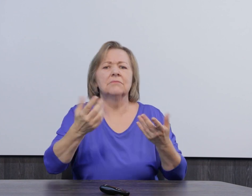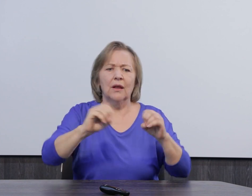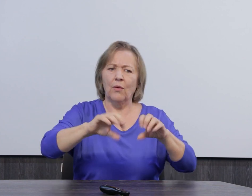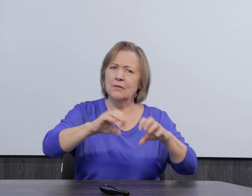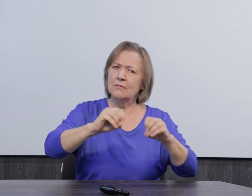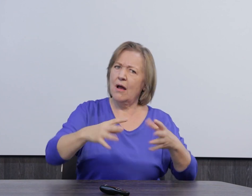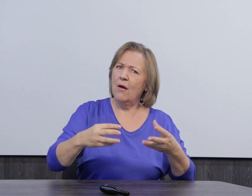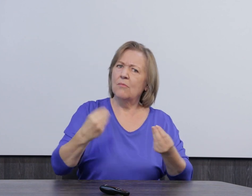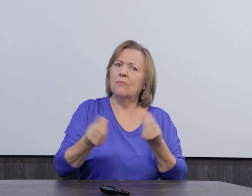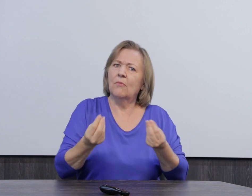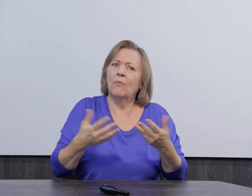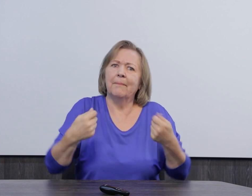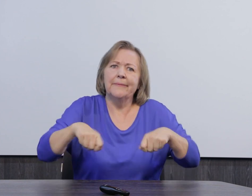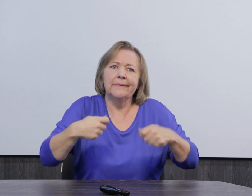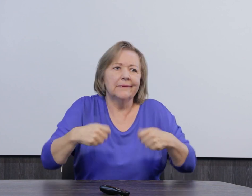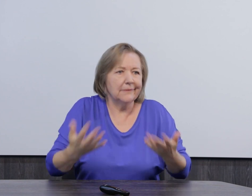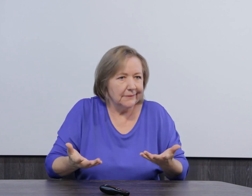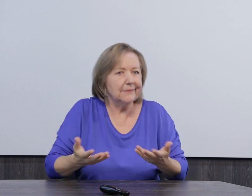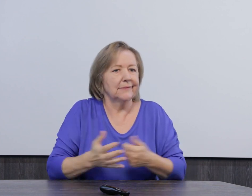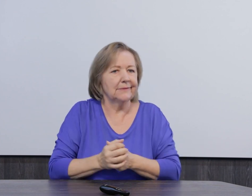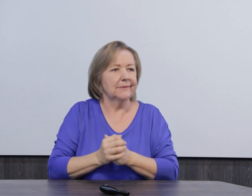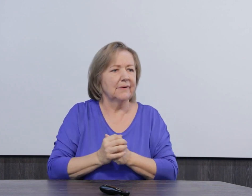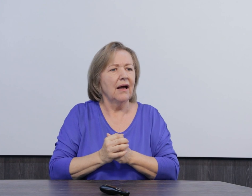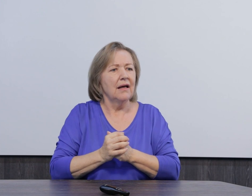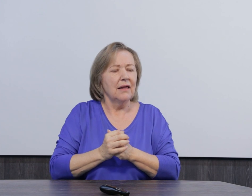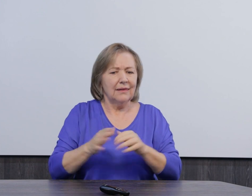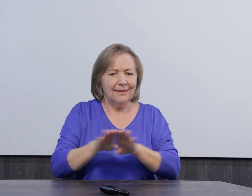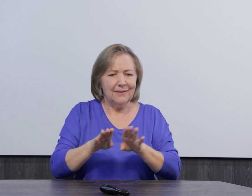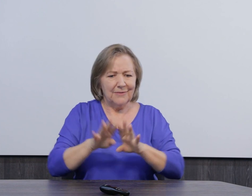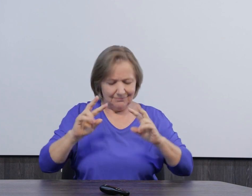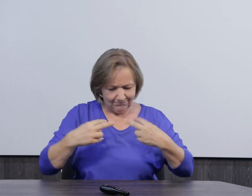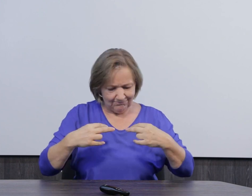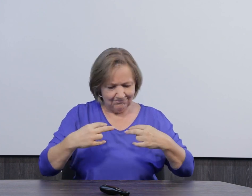E como ensinar um surdo? Como é esse processo de ensino-aprendizagem do surdo?